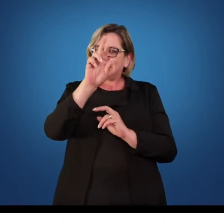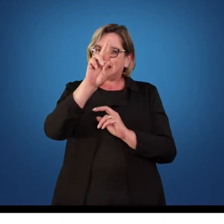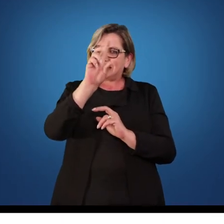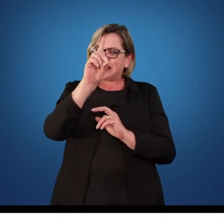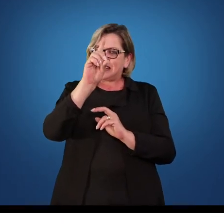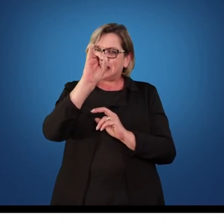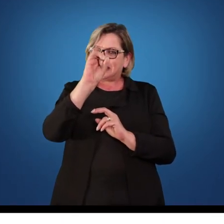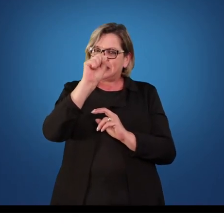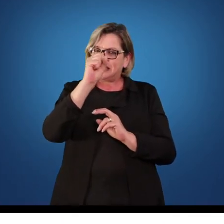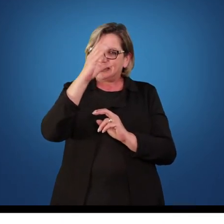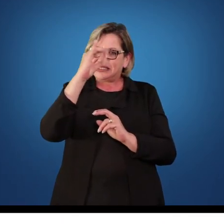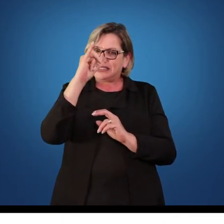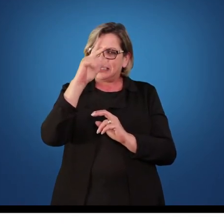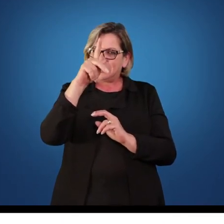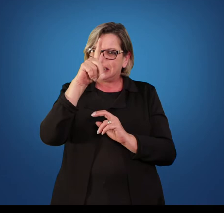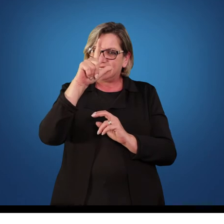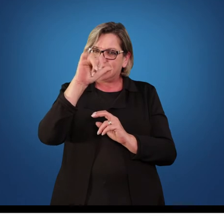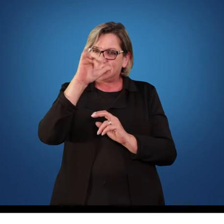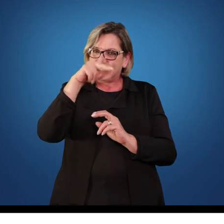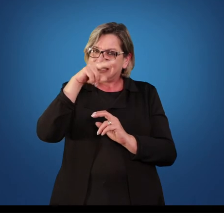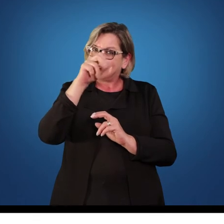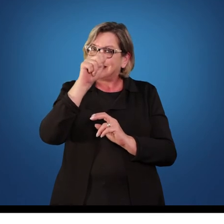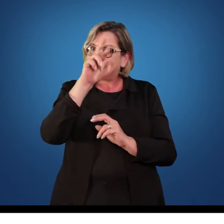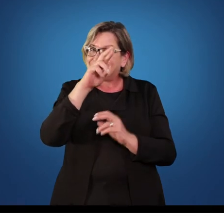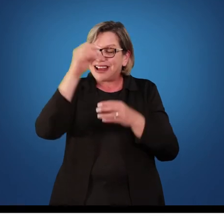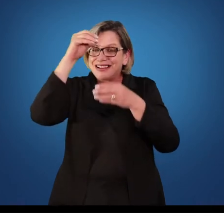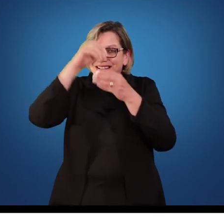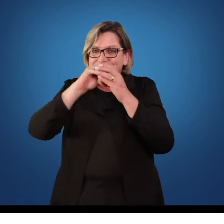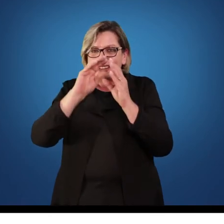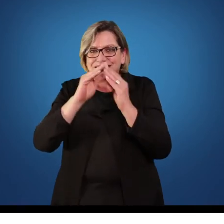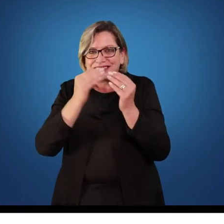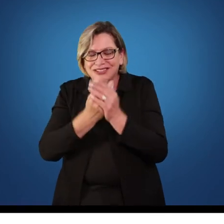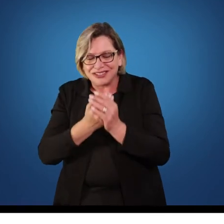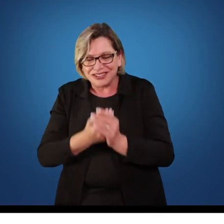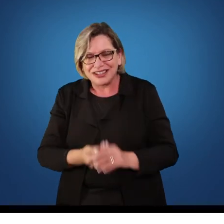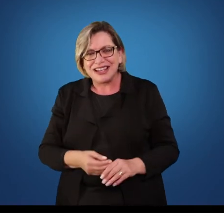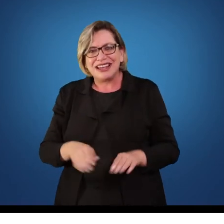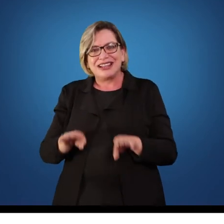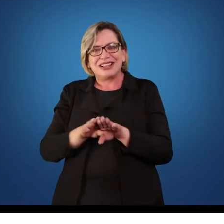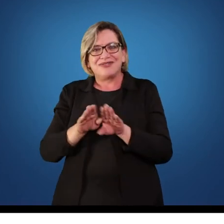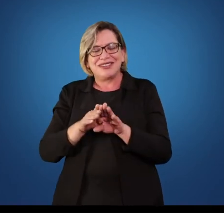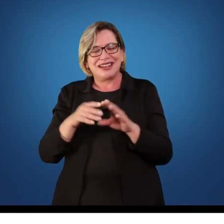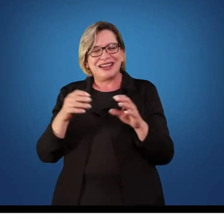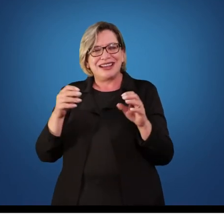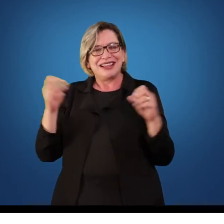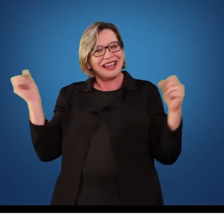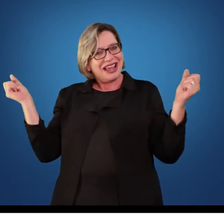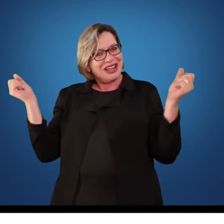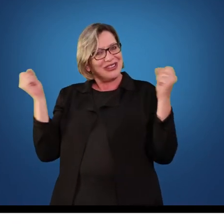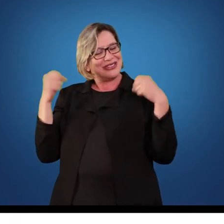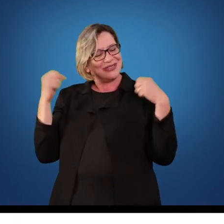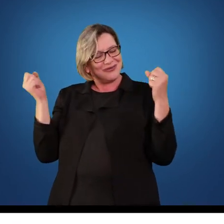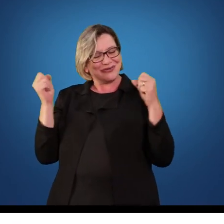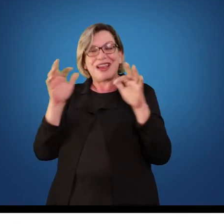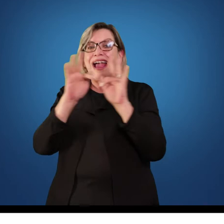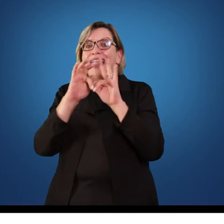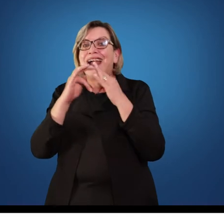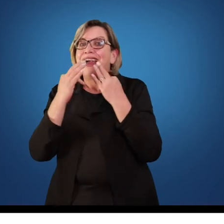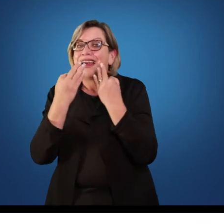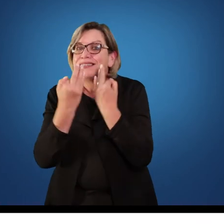na educação física nós ainda temos uma facilidade. Os pais gostam da educação física. Eles acham assim,